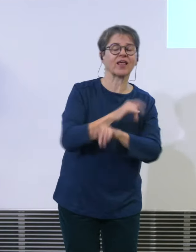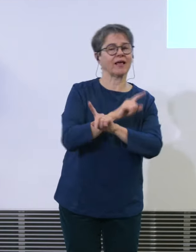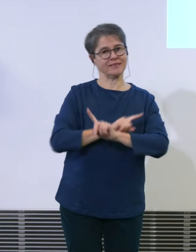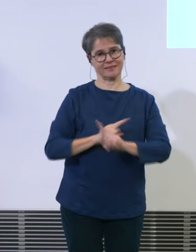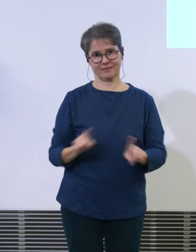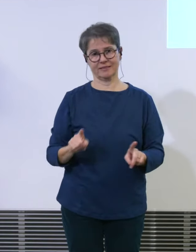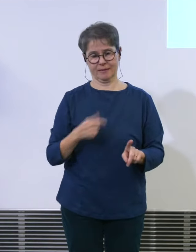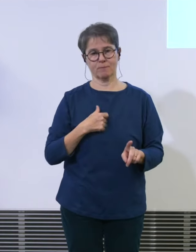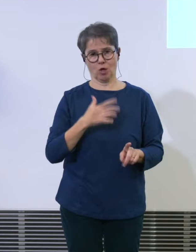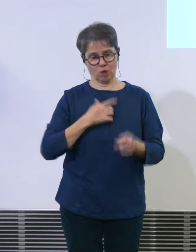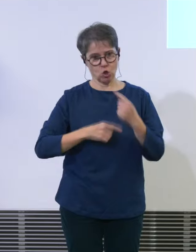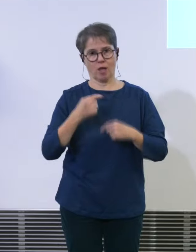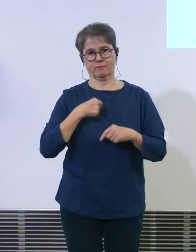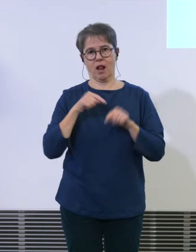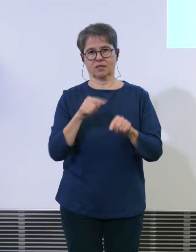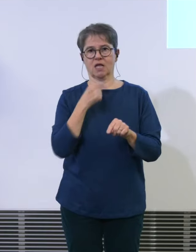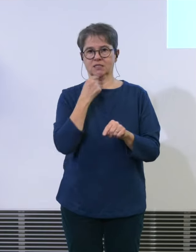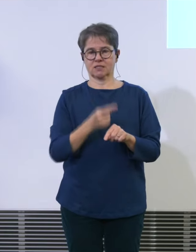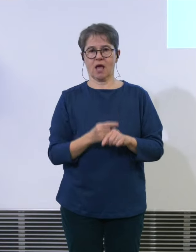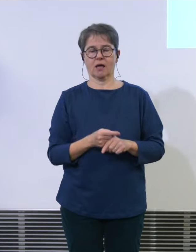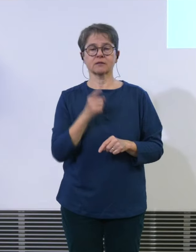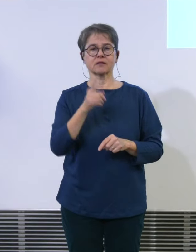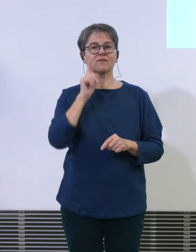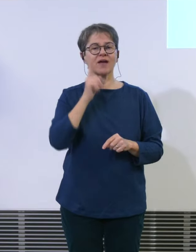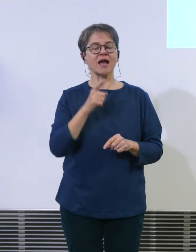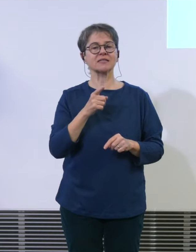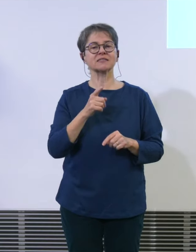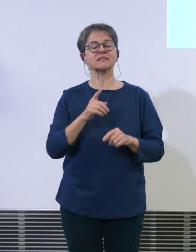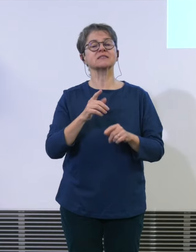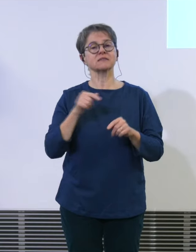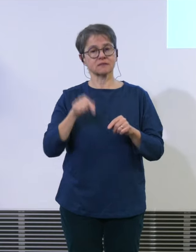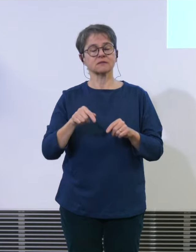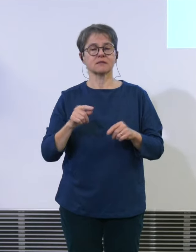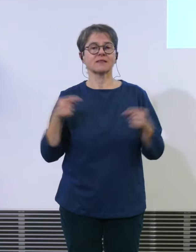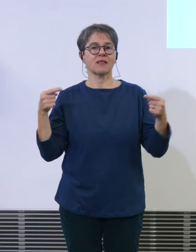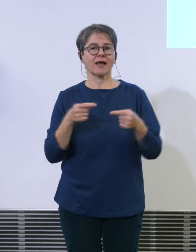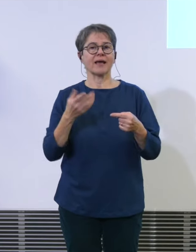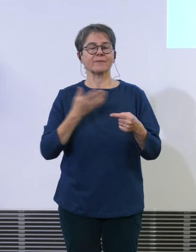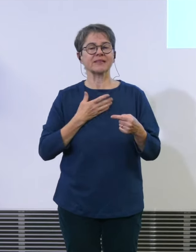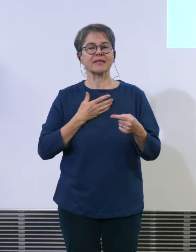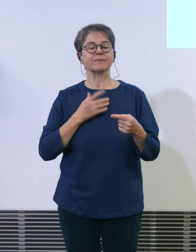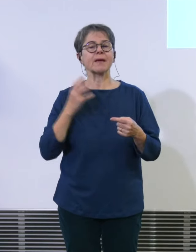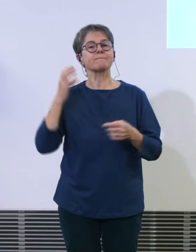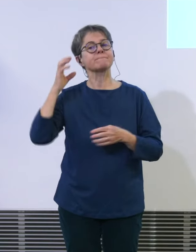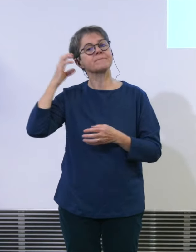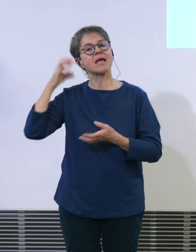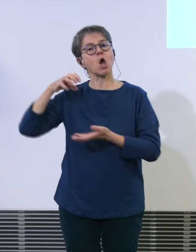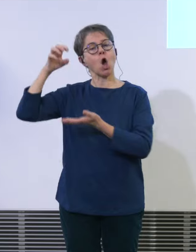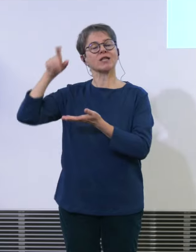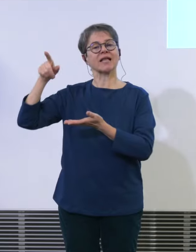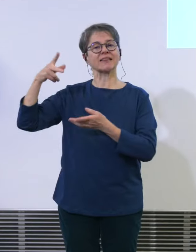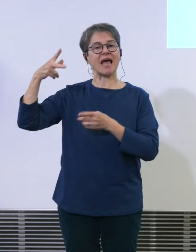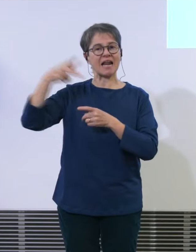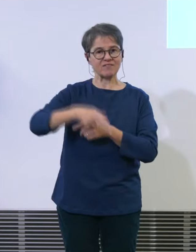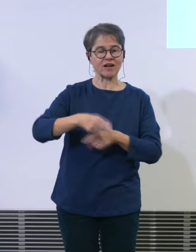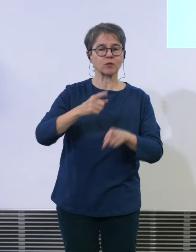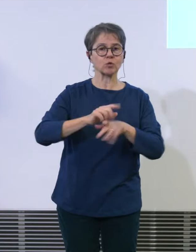das Behördereferendum und das Volksreferendum ergriffen wurde und Zürcherinnen und Zürcher dürfen am 3. März